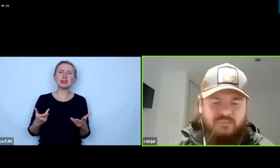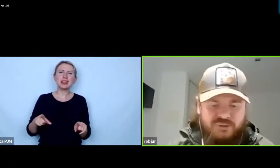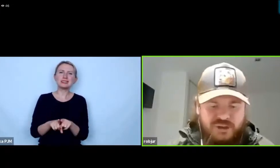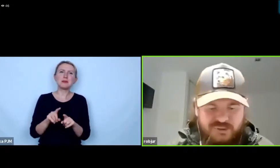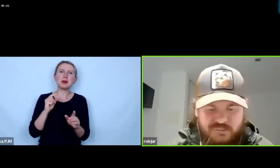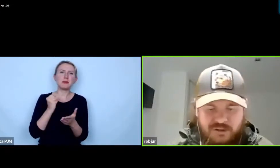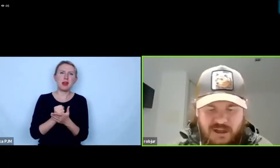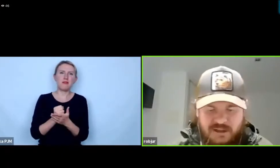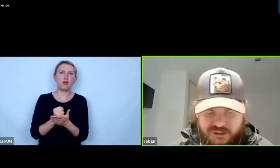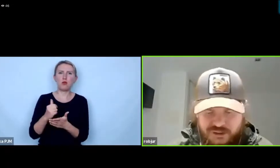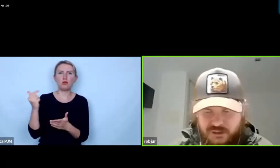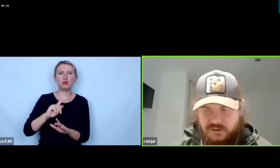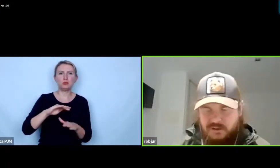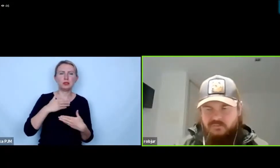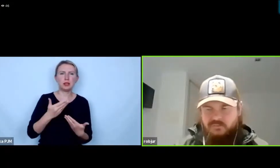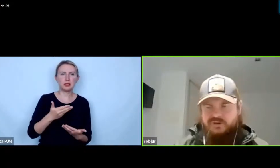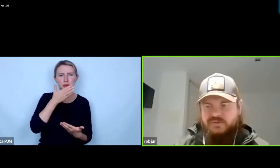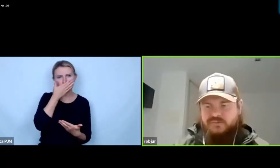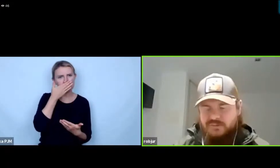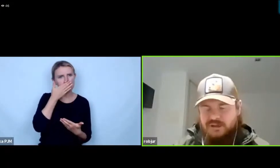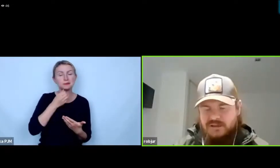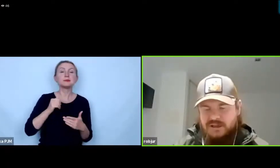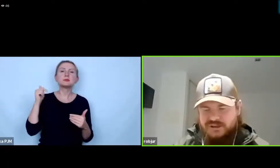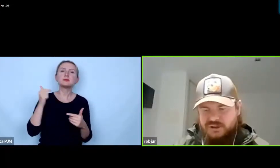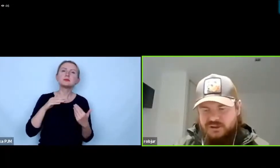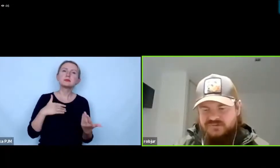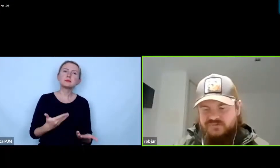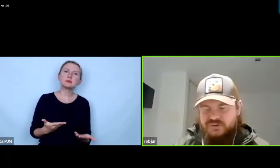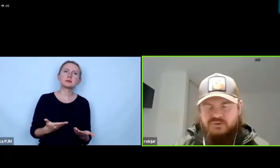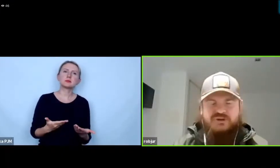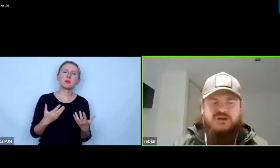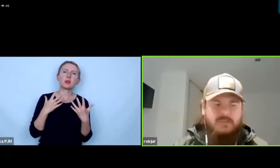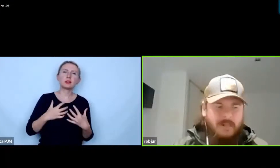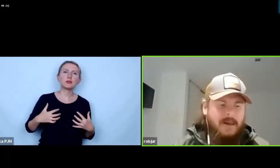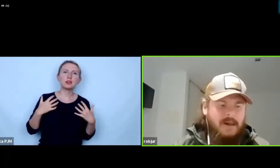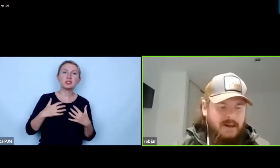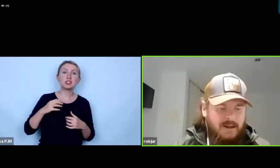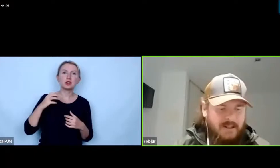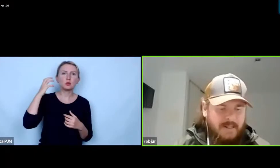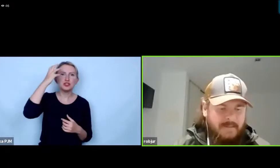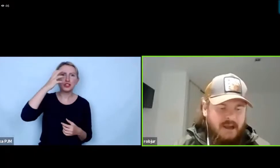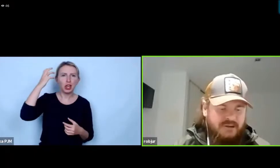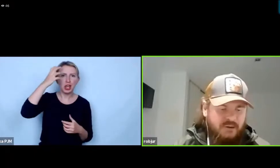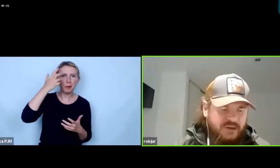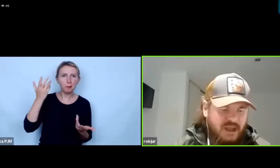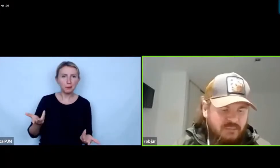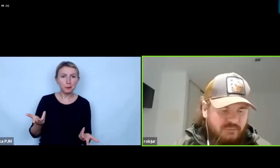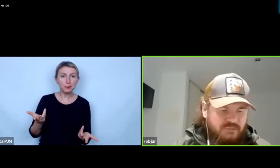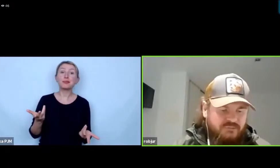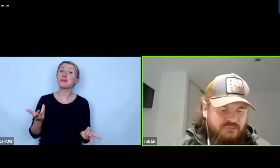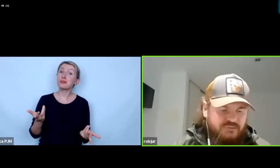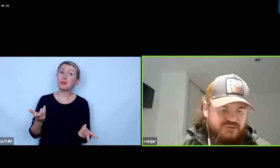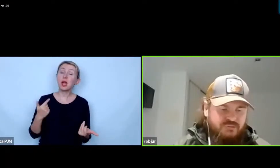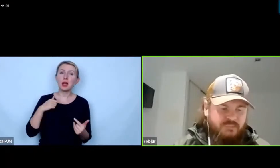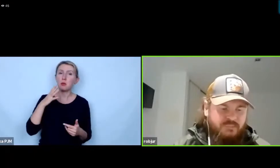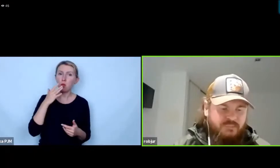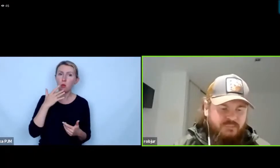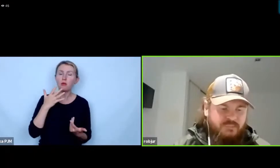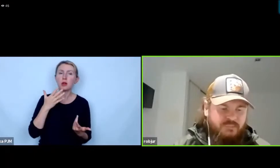musielibyśmy nadać musielibyśmy nadać zwierzętom dzikim a to tak jak mówiłem